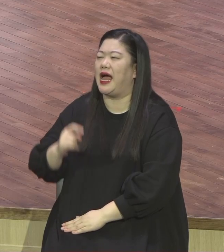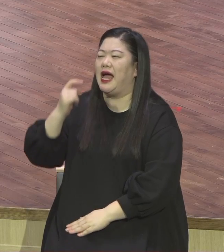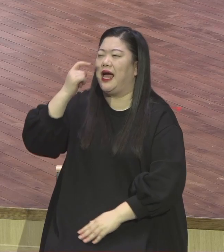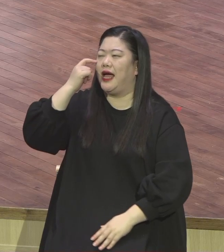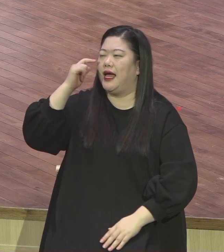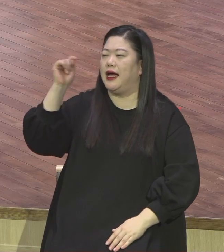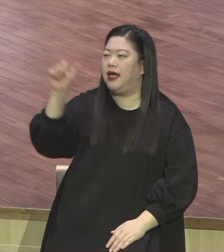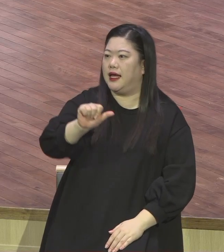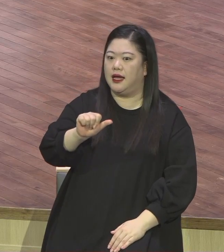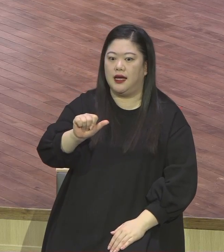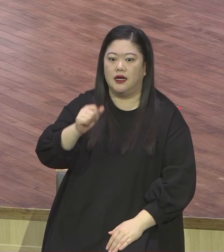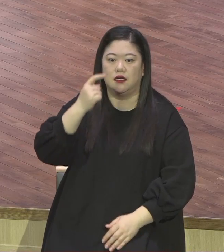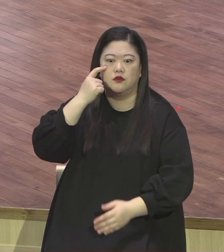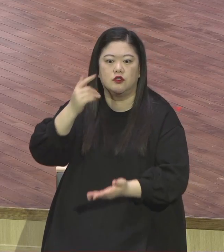분밀력을 좀 가져야 돼요